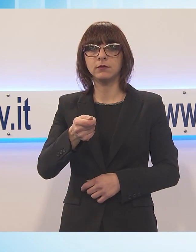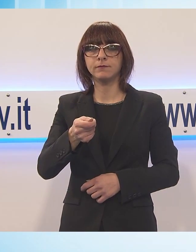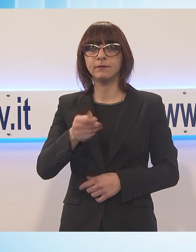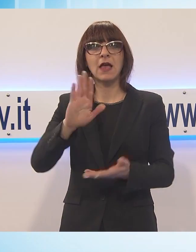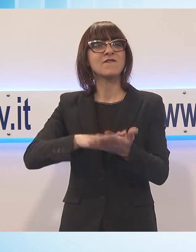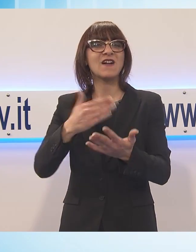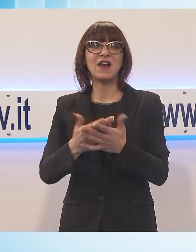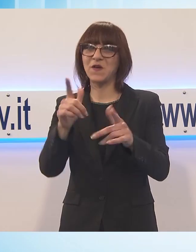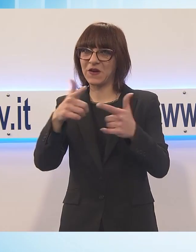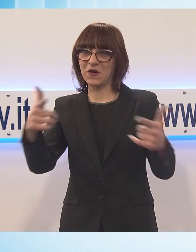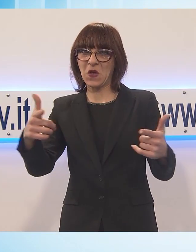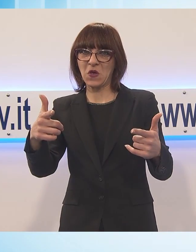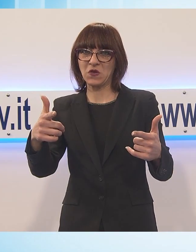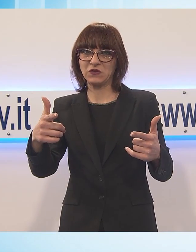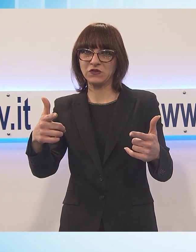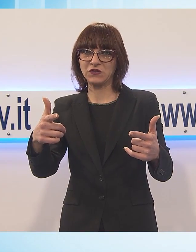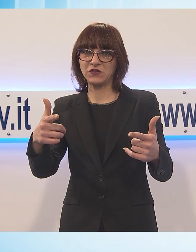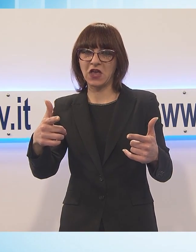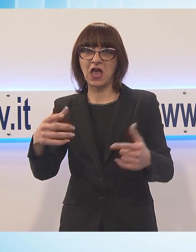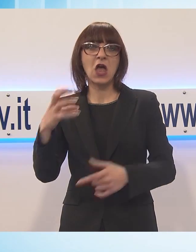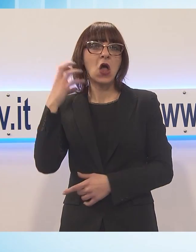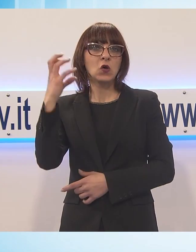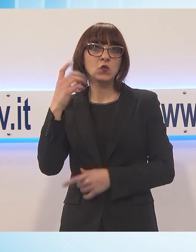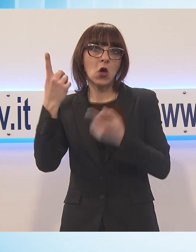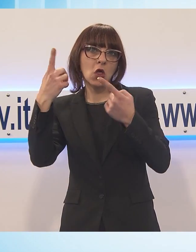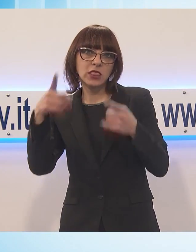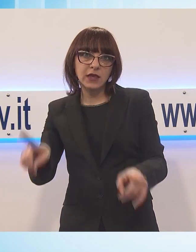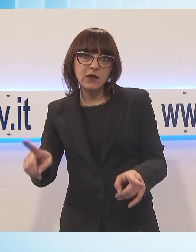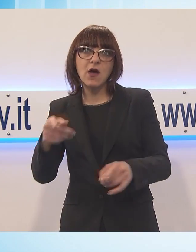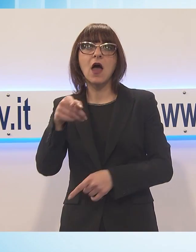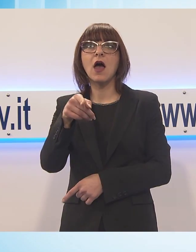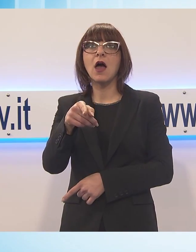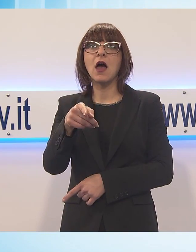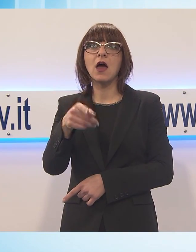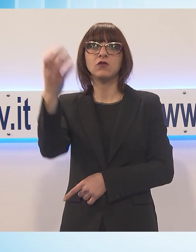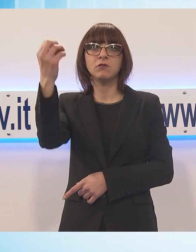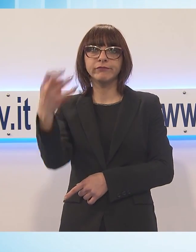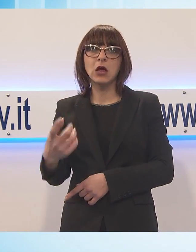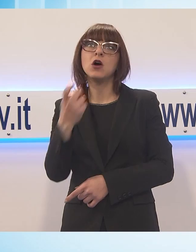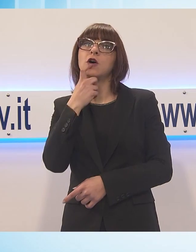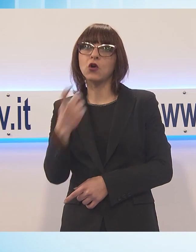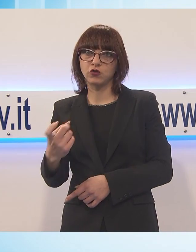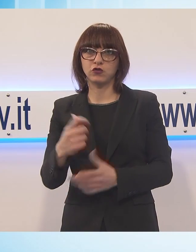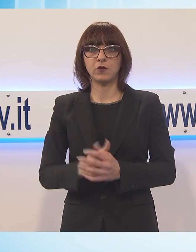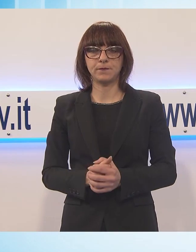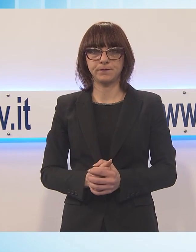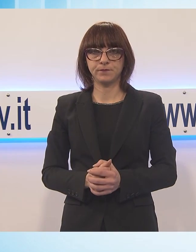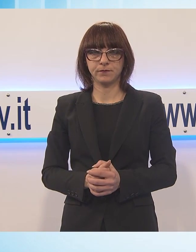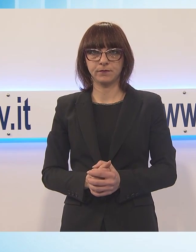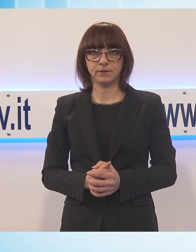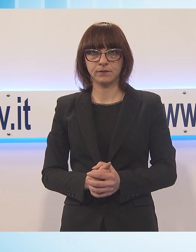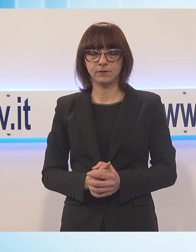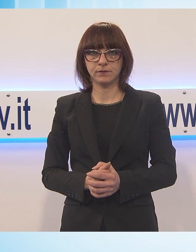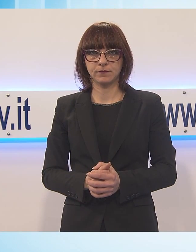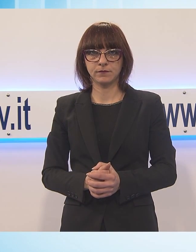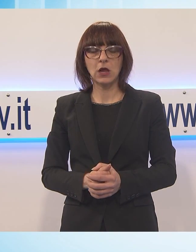luce rossa e il suono diventa un bop e quindi sostanzialmente c'è una sorta di controllo sociale diciamo sull'evasione